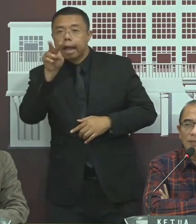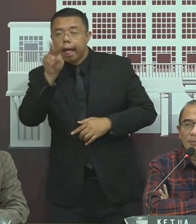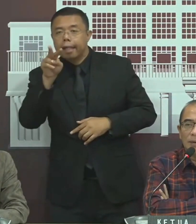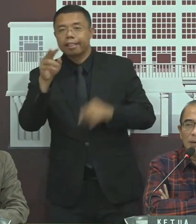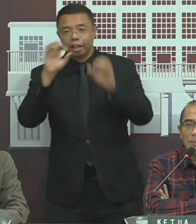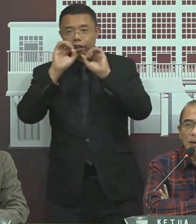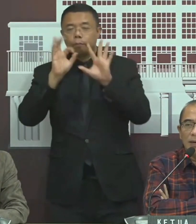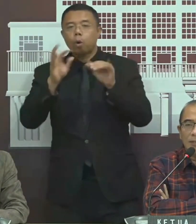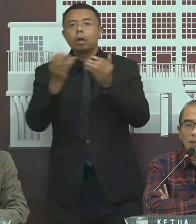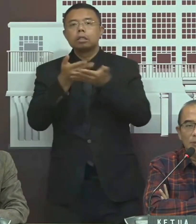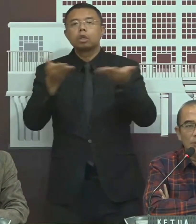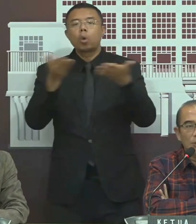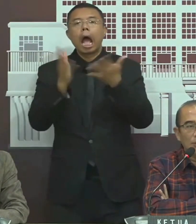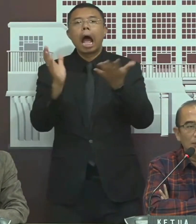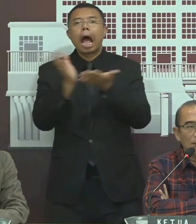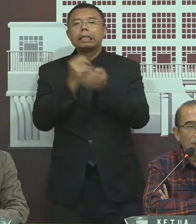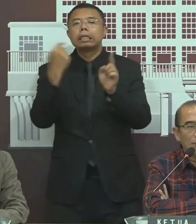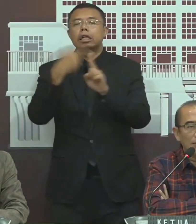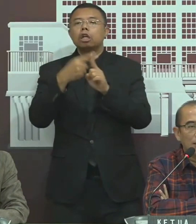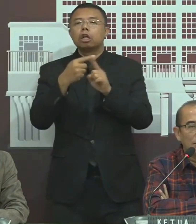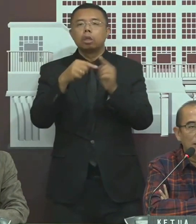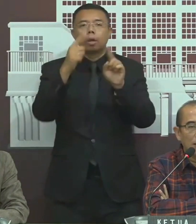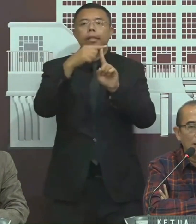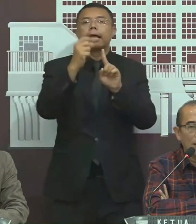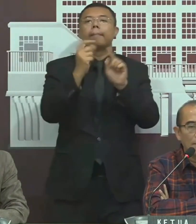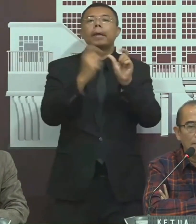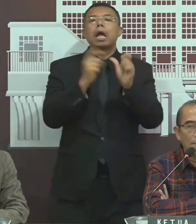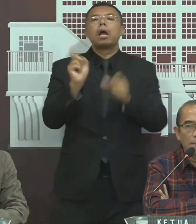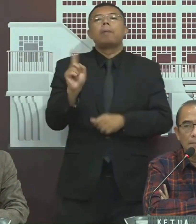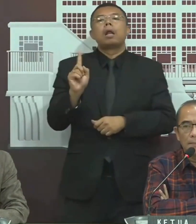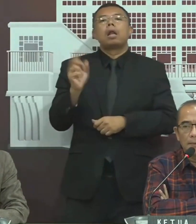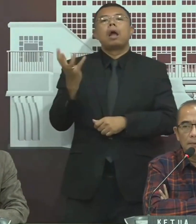informasi perkembangan hasil penghitungan seorang di TPS dari mana?